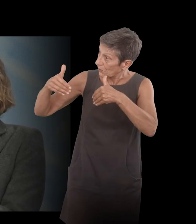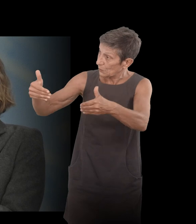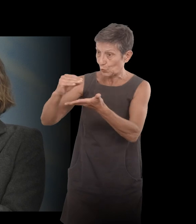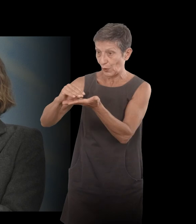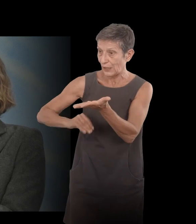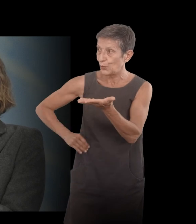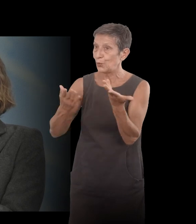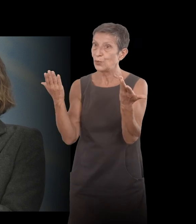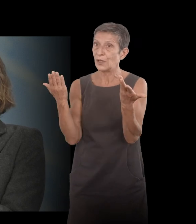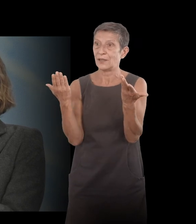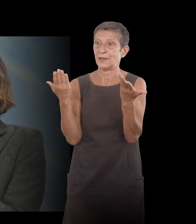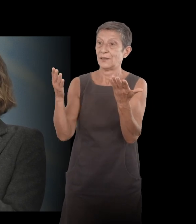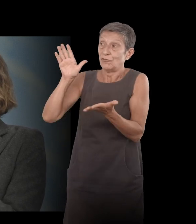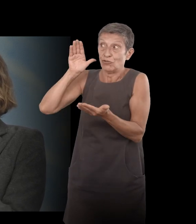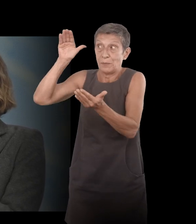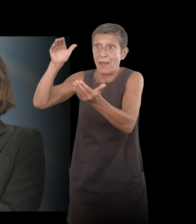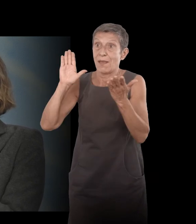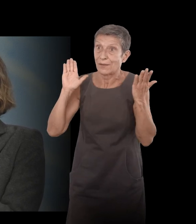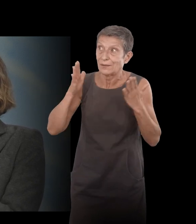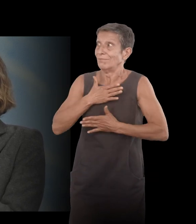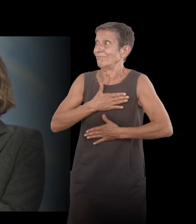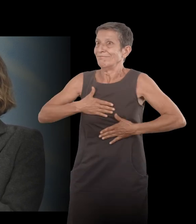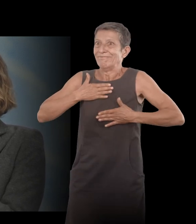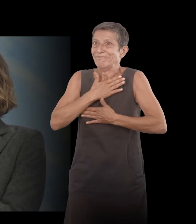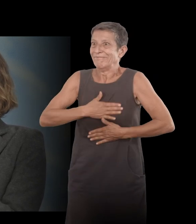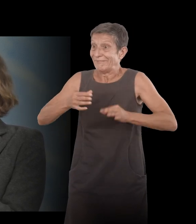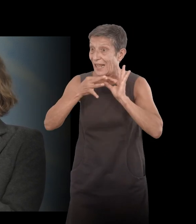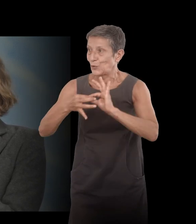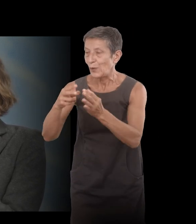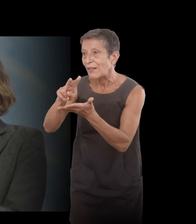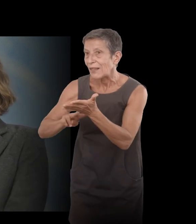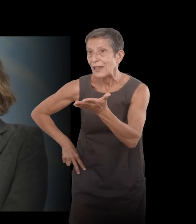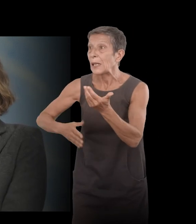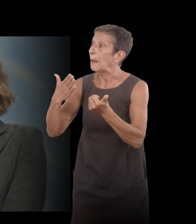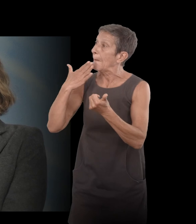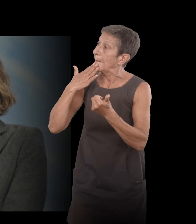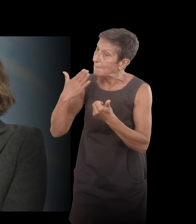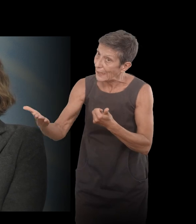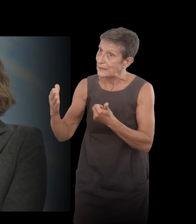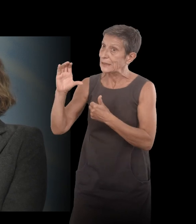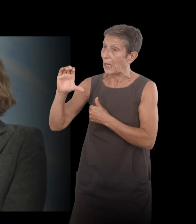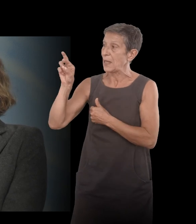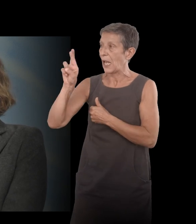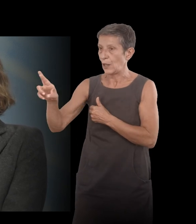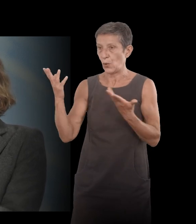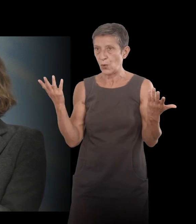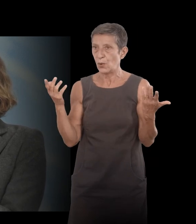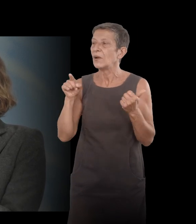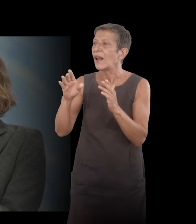attend on vous espère on se réjouit de la suite merci beaucoup Camille Rénaud je rappelle que et par endroit ça fait des nœuds est paru aux éditions